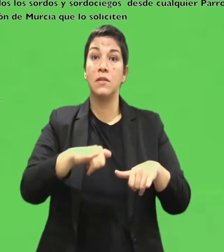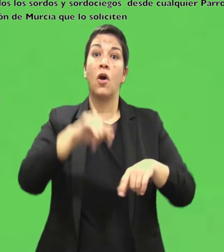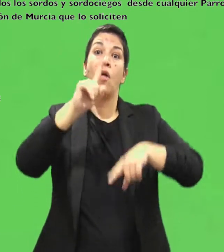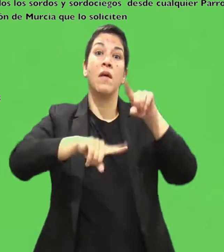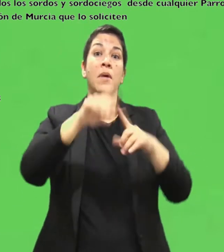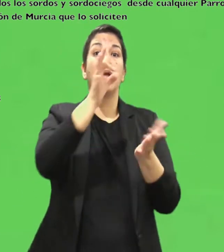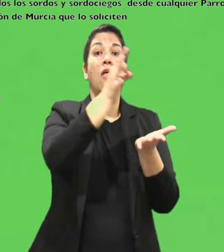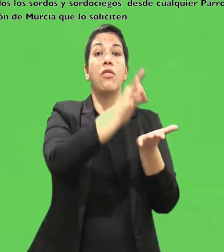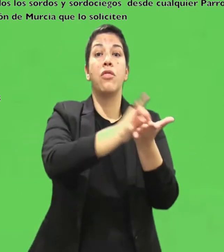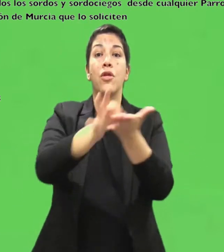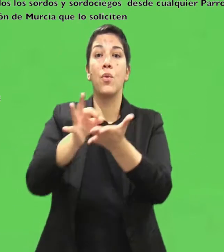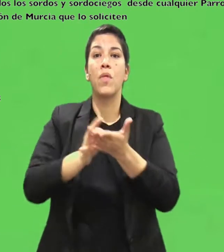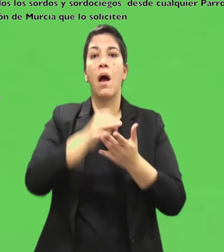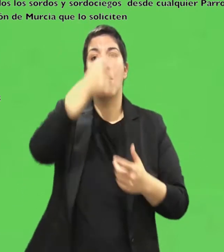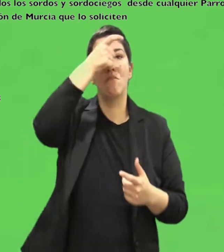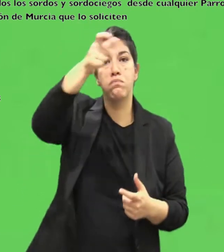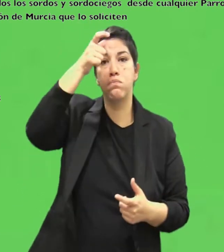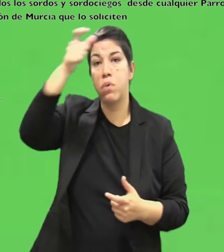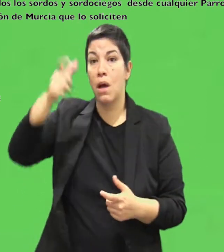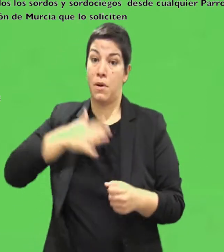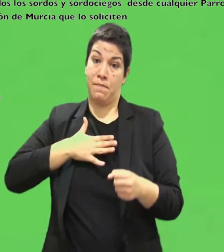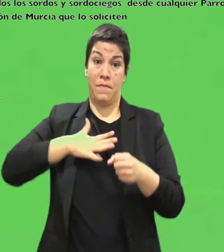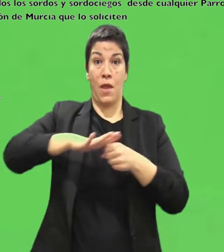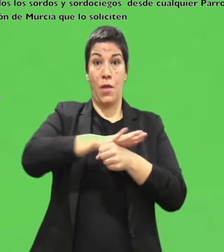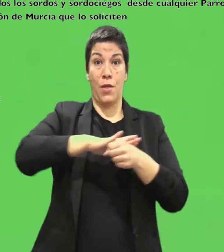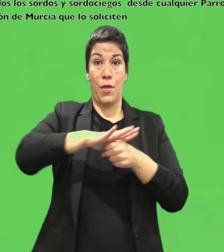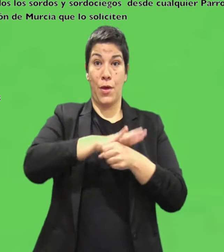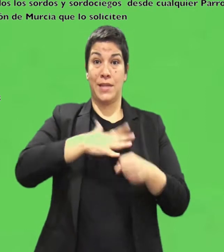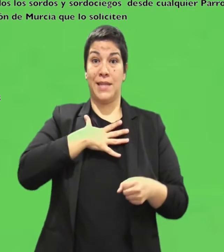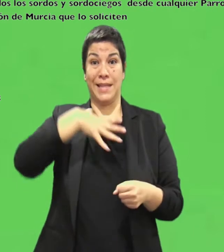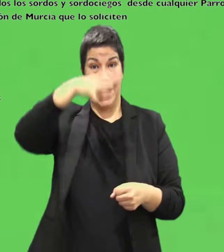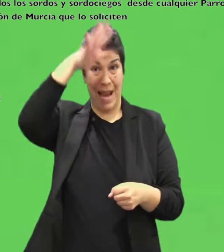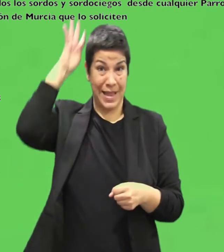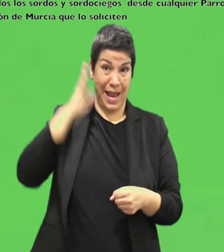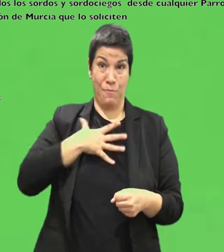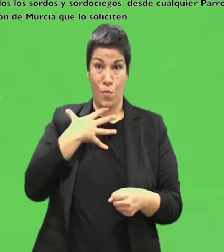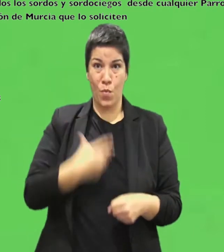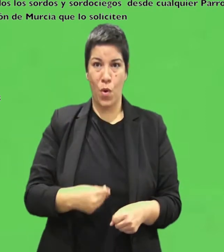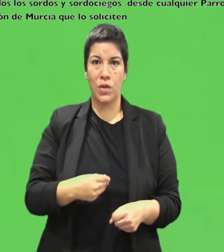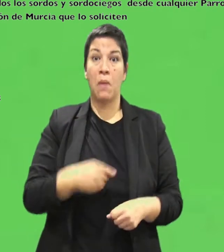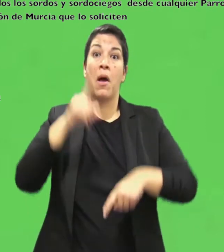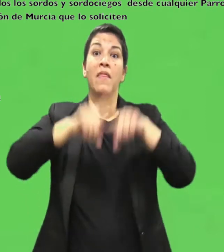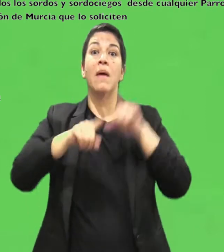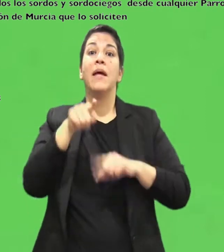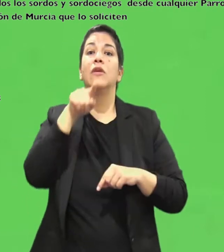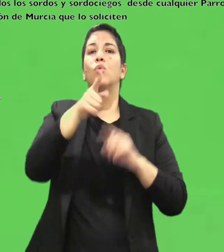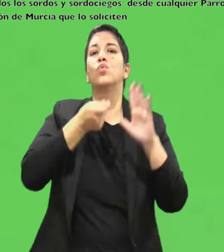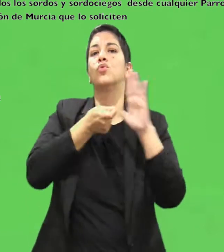y festivos en las ciudades y pueblos de nuestra diócesis de Cartagena, Murcio Donde han